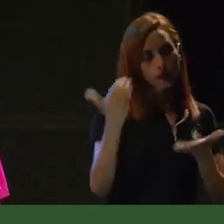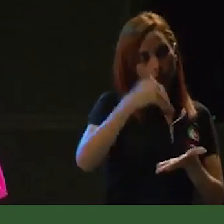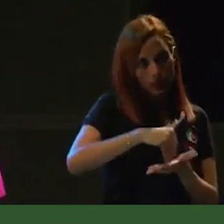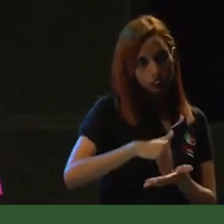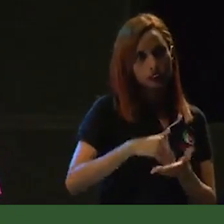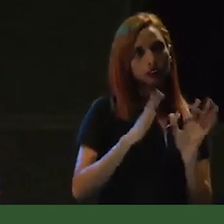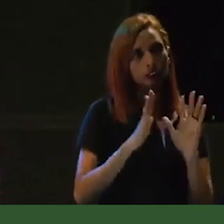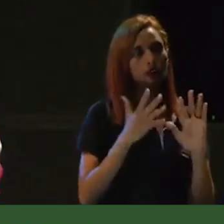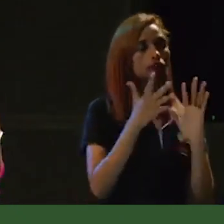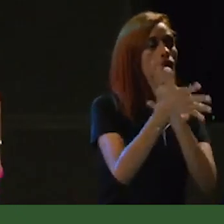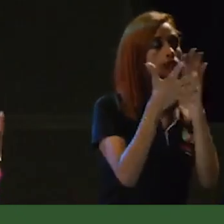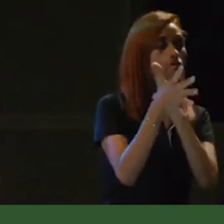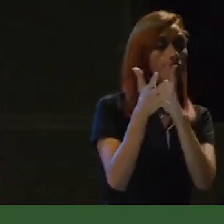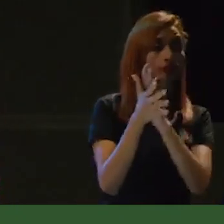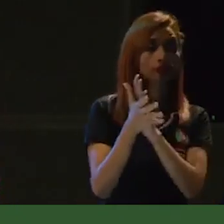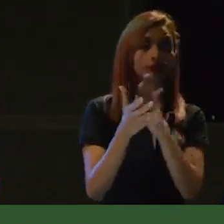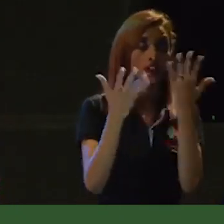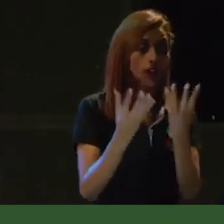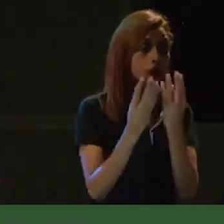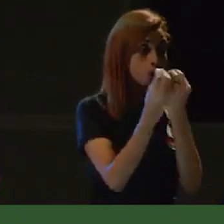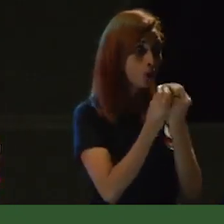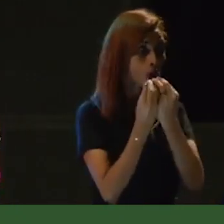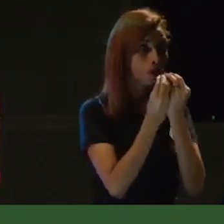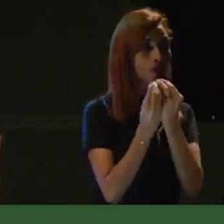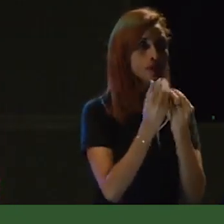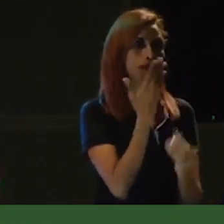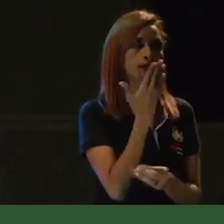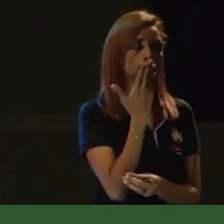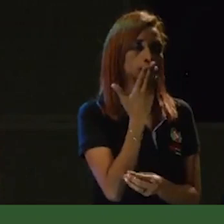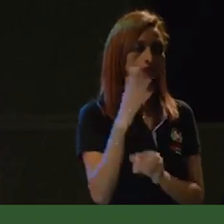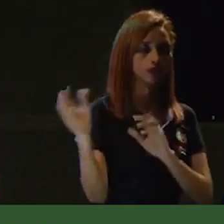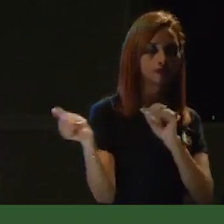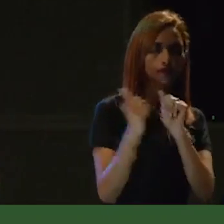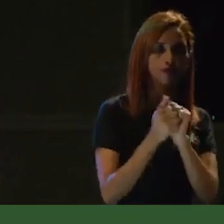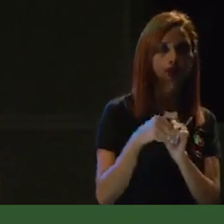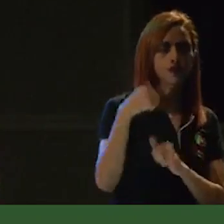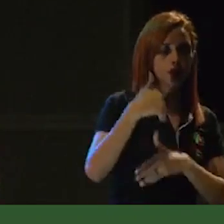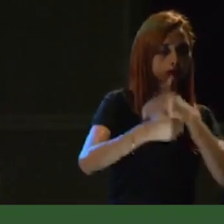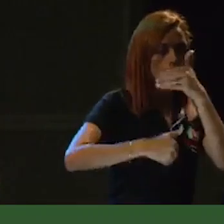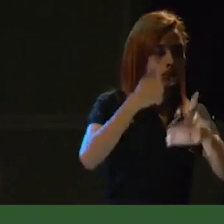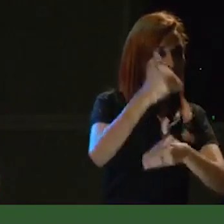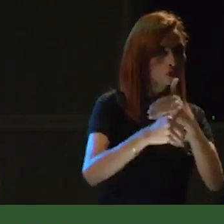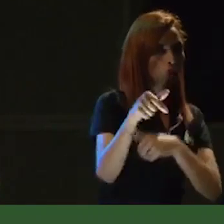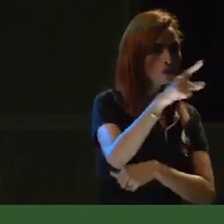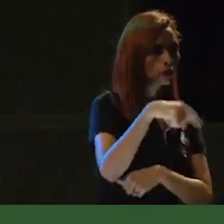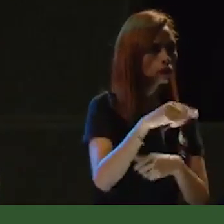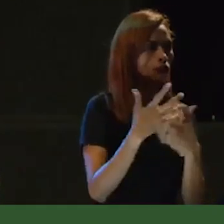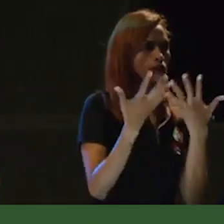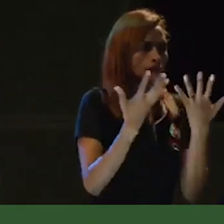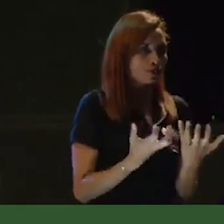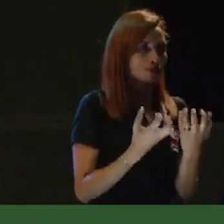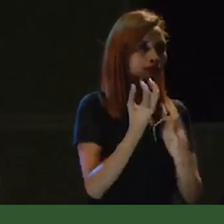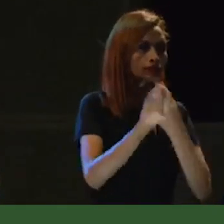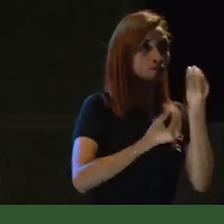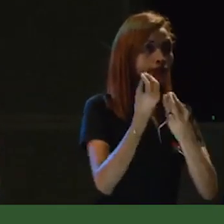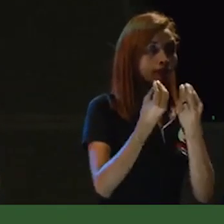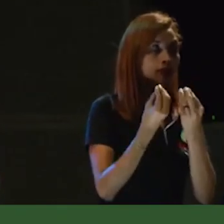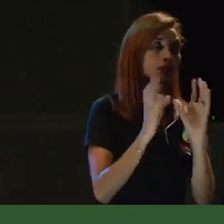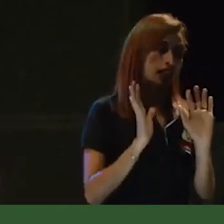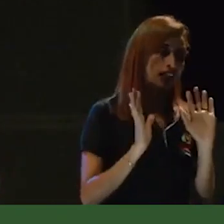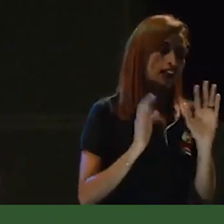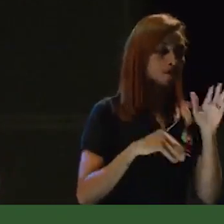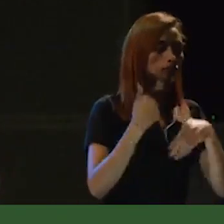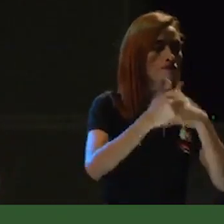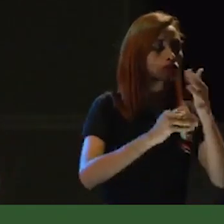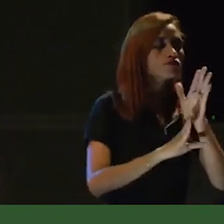manifestar que desde el Consejo Municipal acompañamos todas estas iniciativas que en realidad engalanan y hacen que